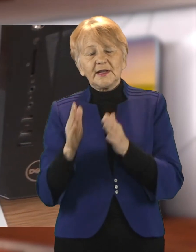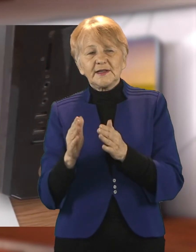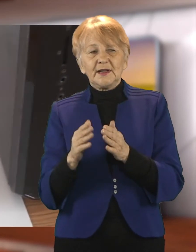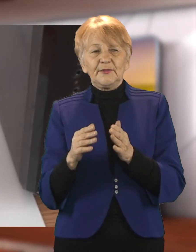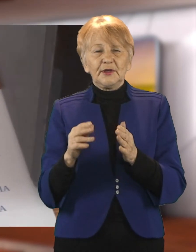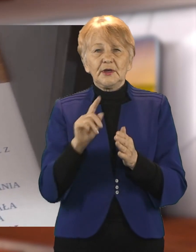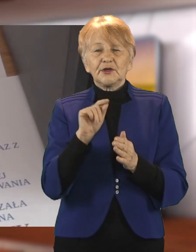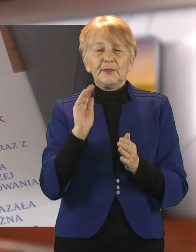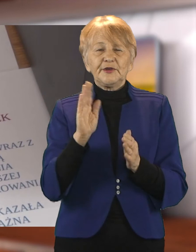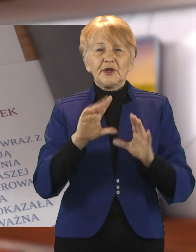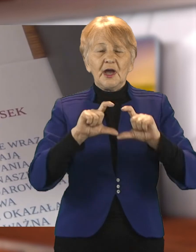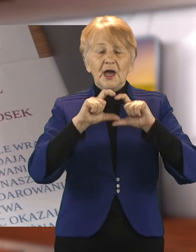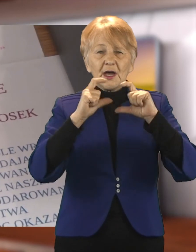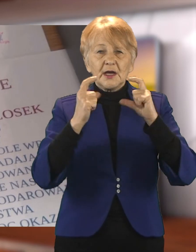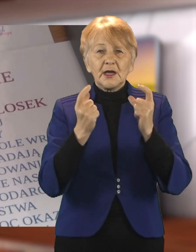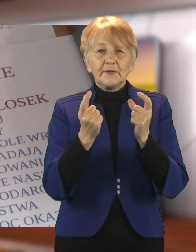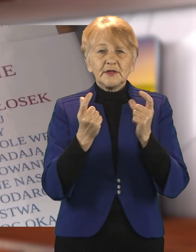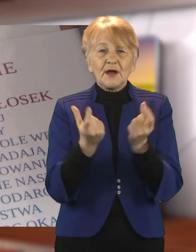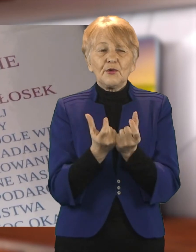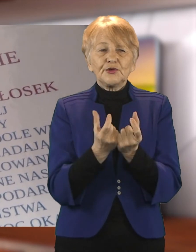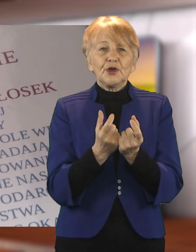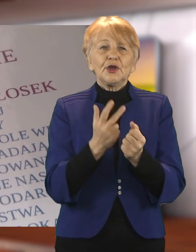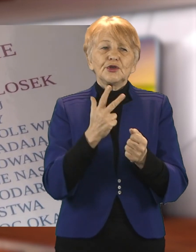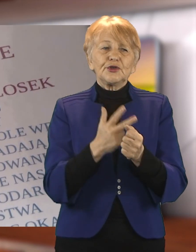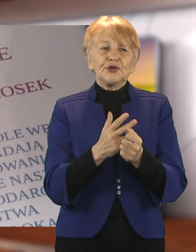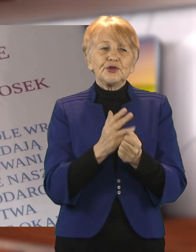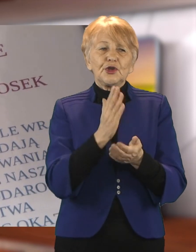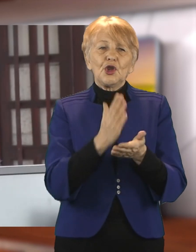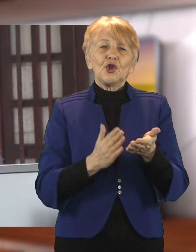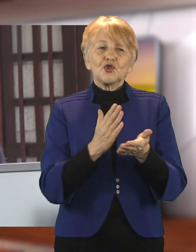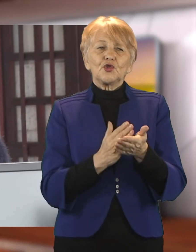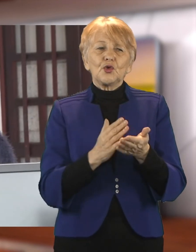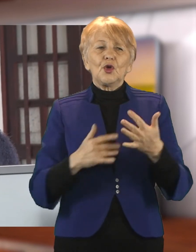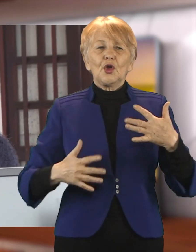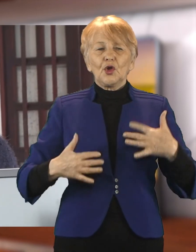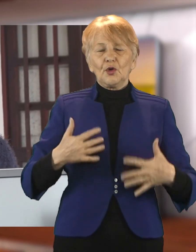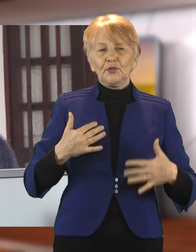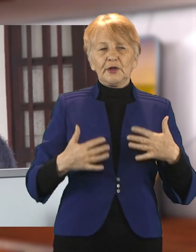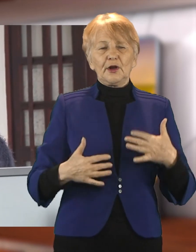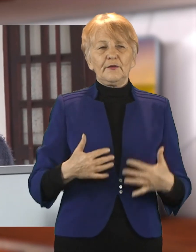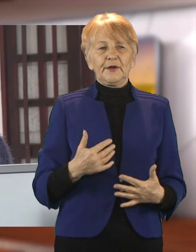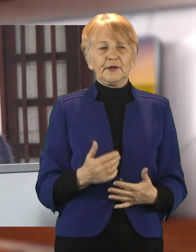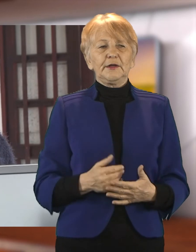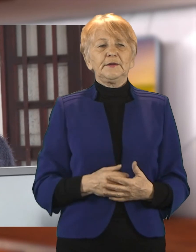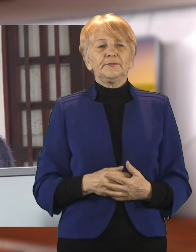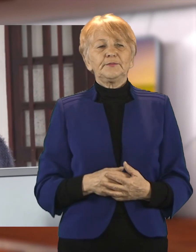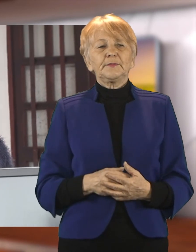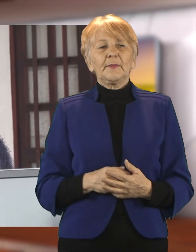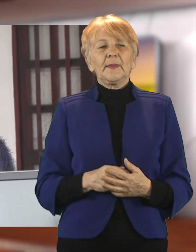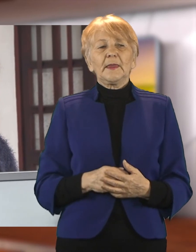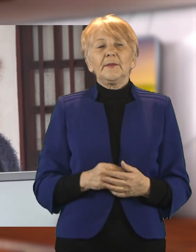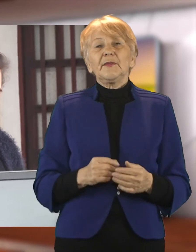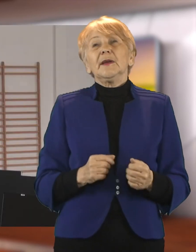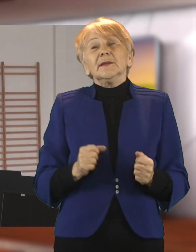szkołom jest właściciel firmy Eko Okna Mateusz Kłosek. Jego pracownicy równie chętnie przystępują do działań, które mogą pomóc lokalnej